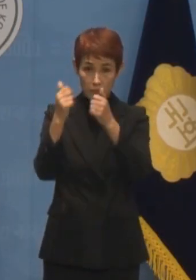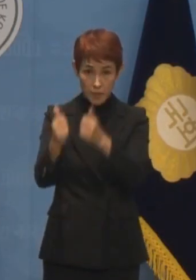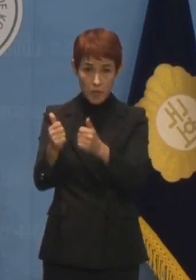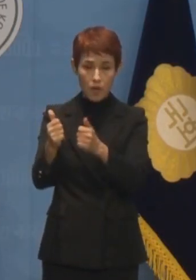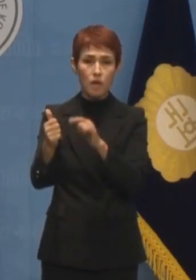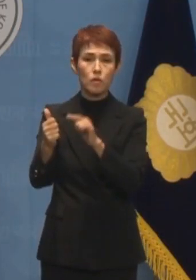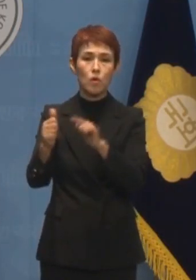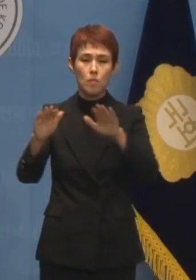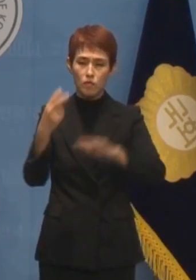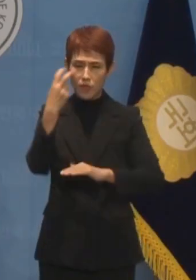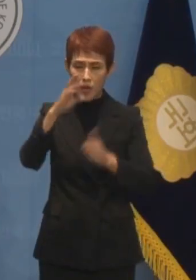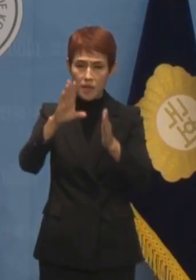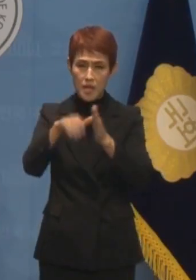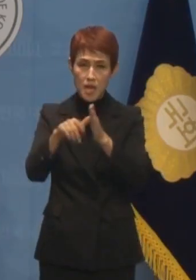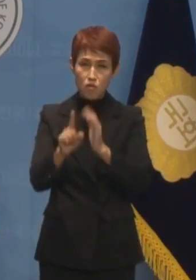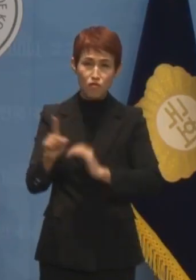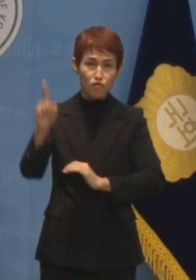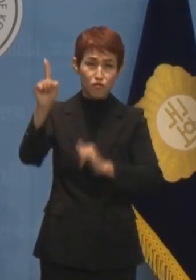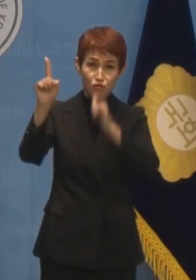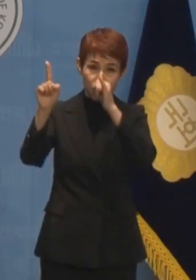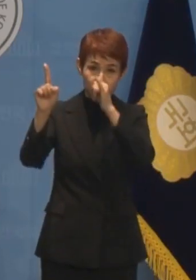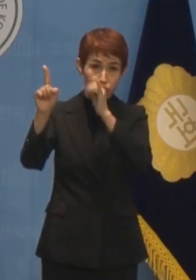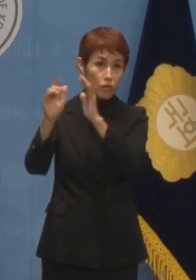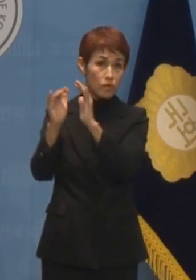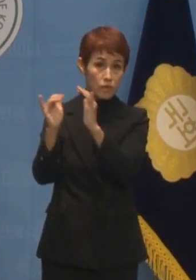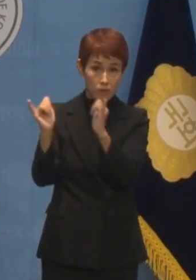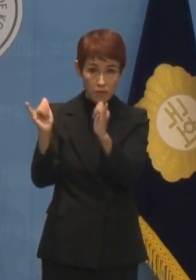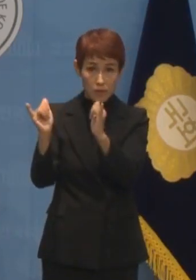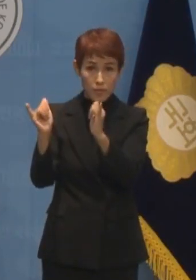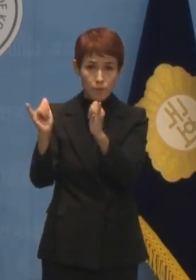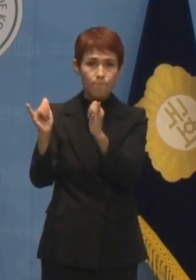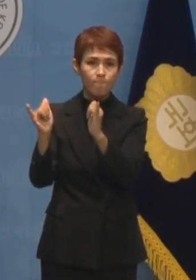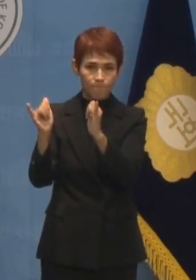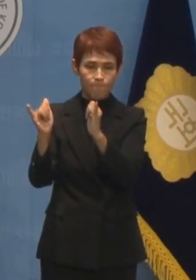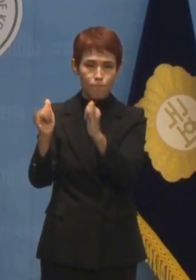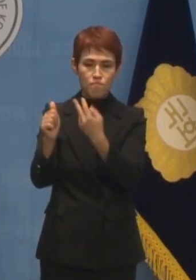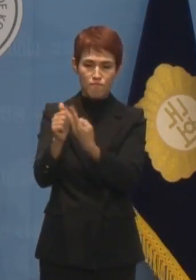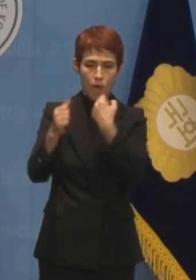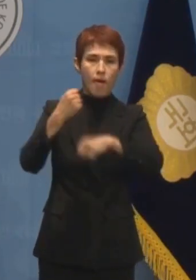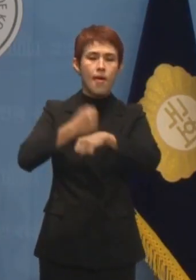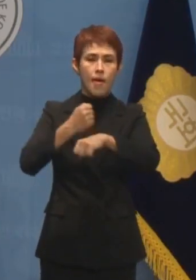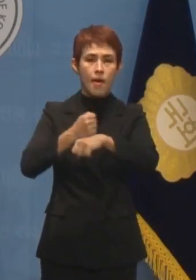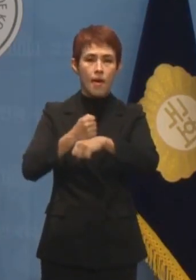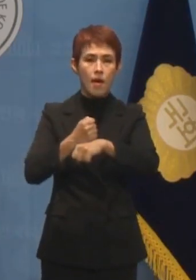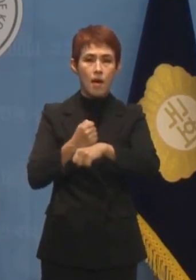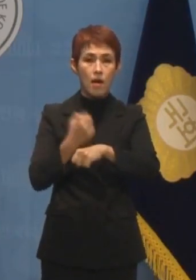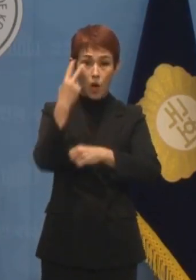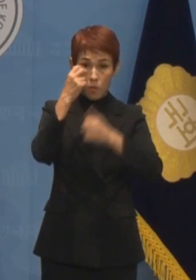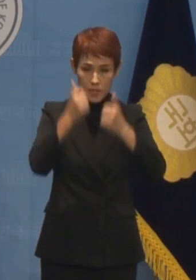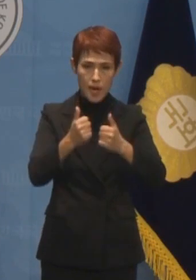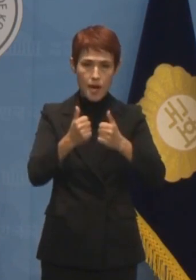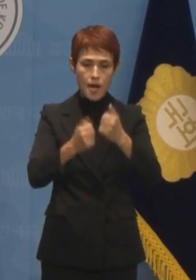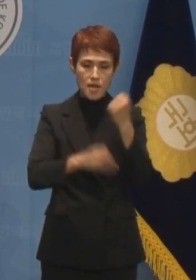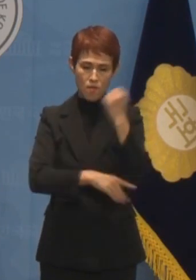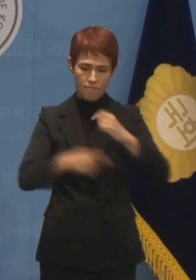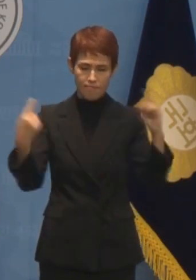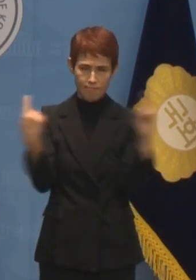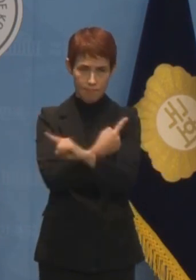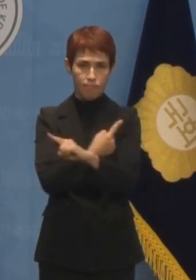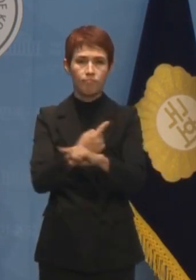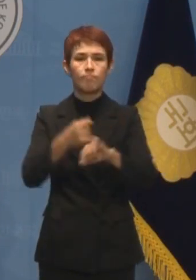수사에 지휘계통에 있는 파렴치한 법기술자들을 탄핵하고 검찰을 근본부터 뜯어